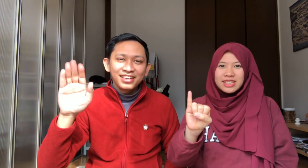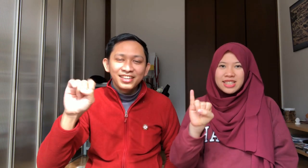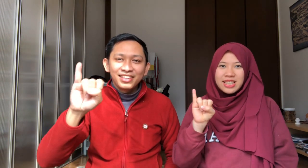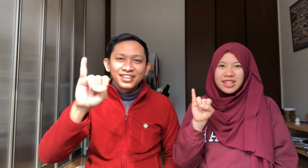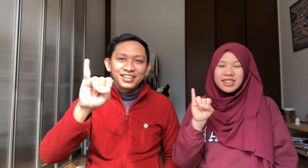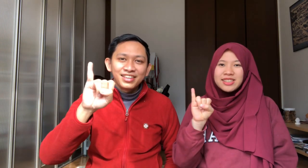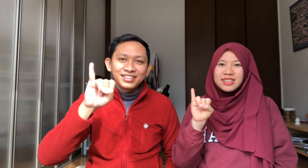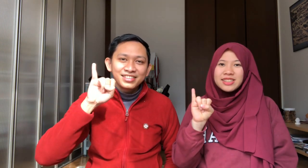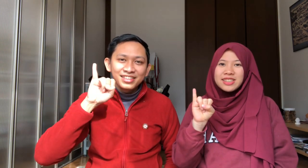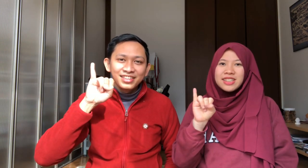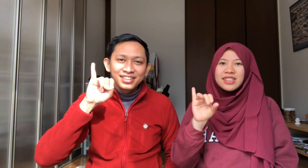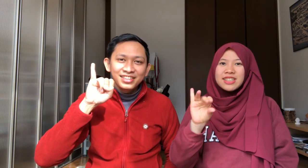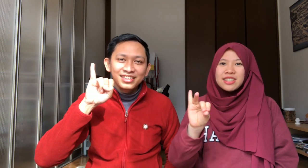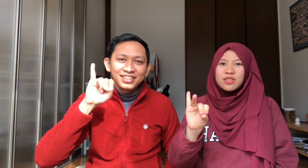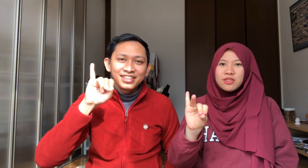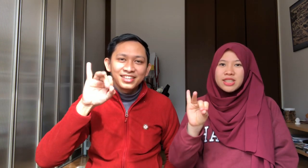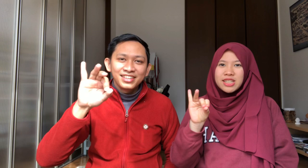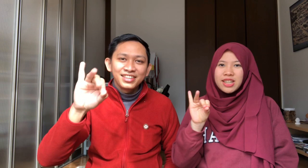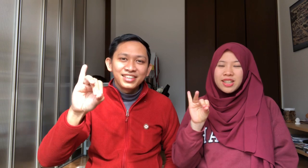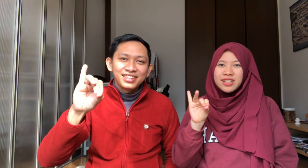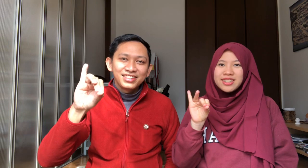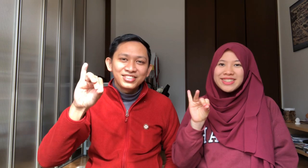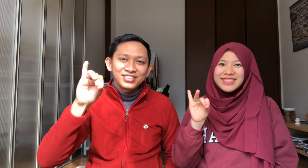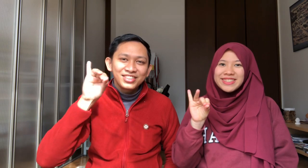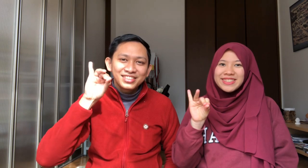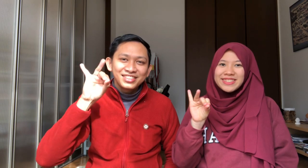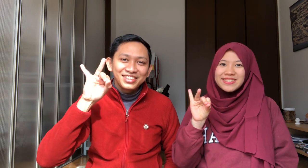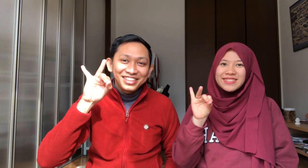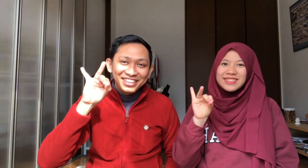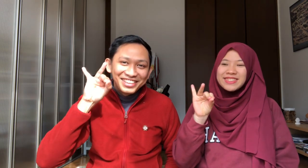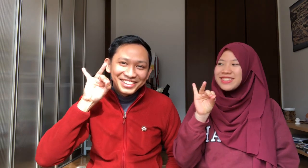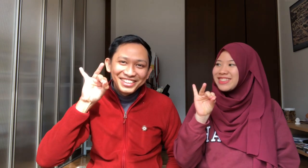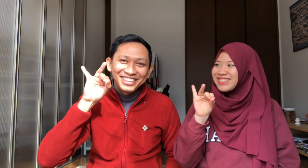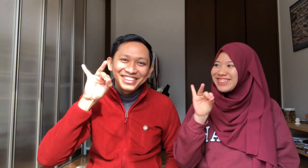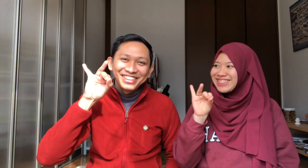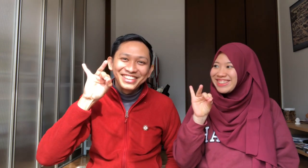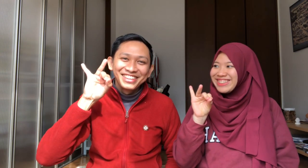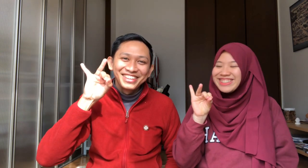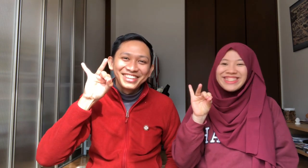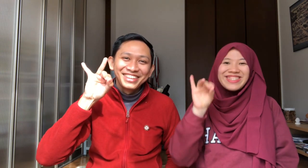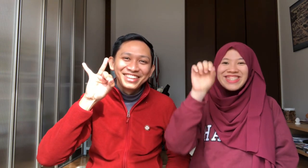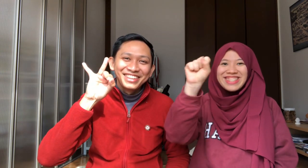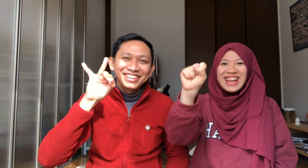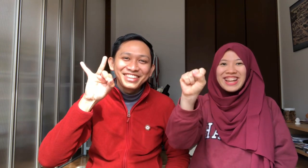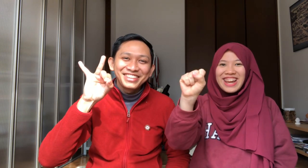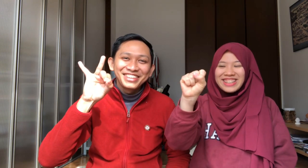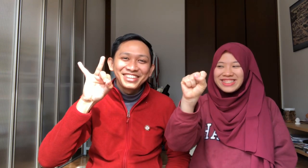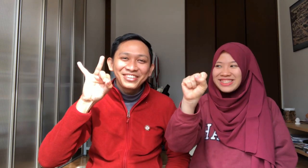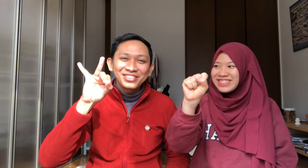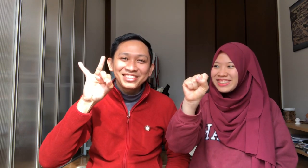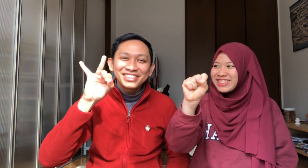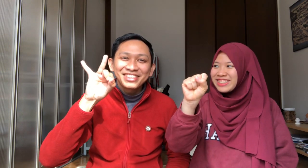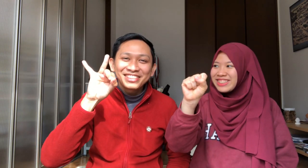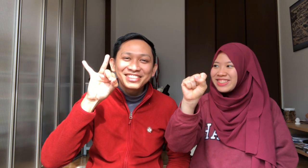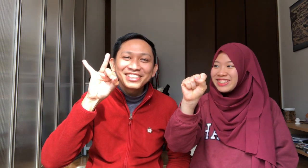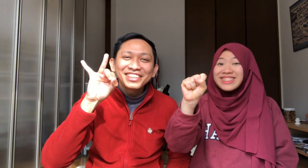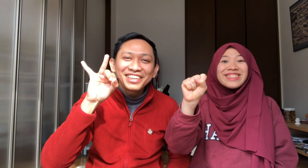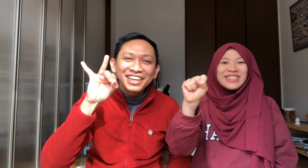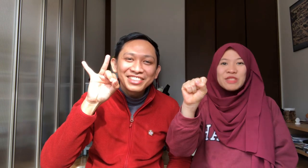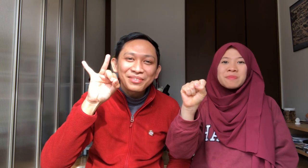kecil I kecil Su kecil Su kecil Terus, sa, gede Nama istri sendiri ya Jangan